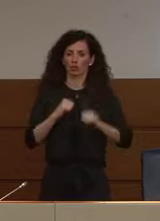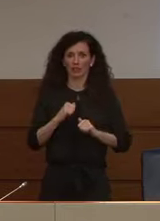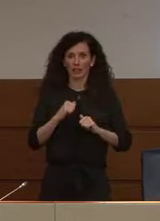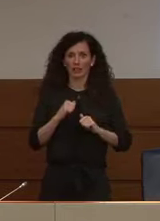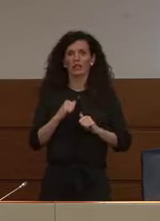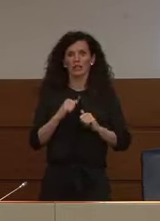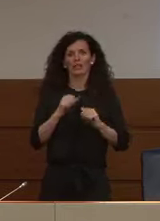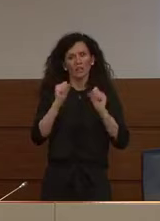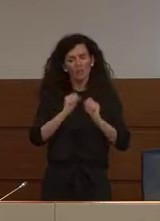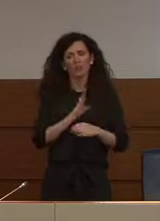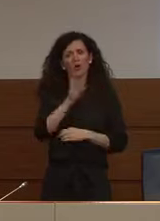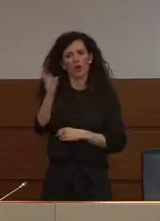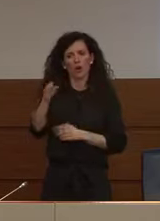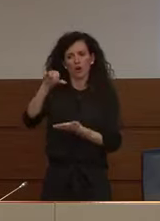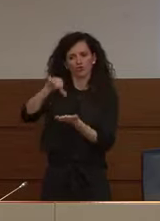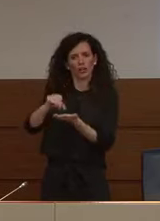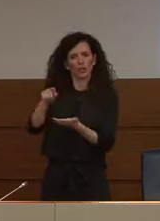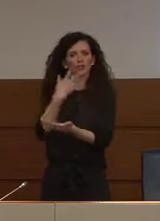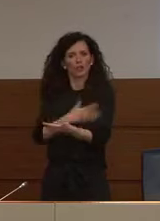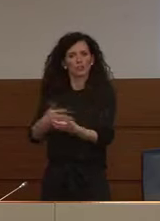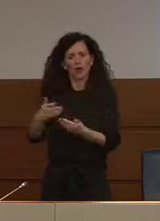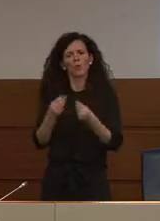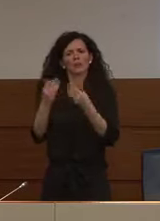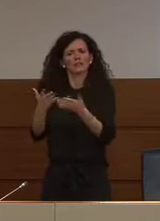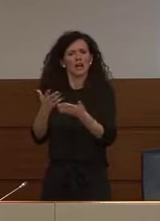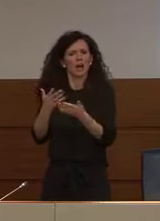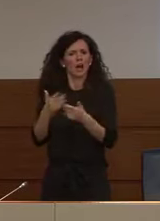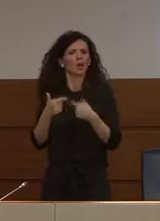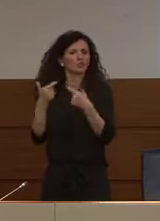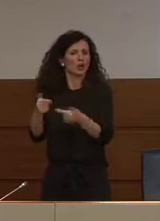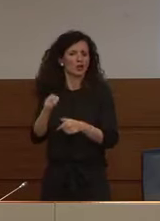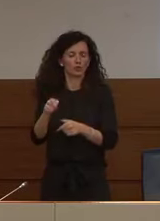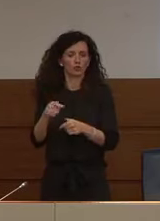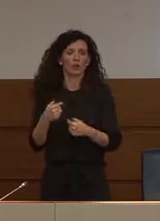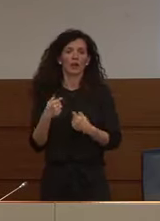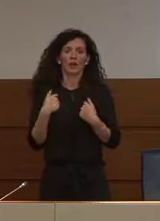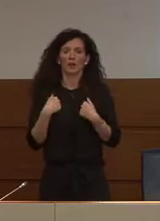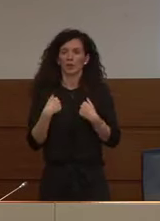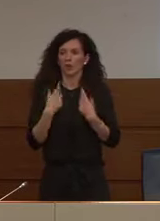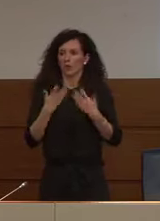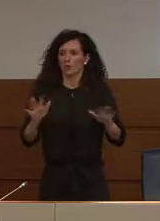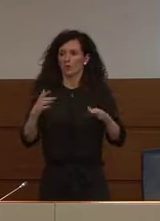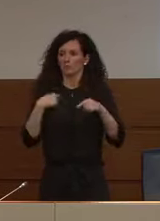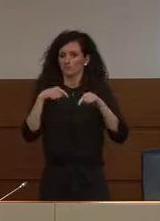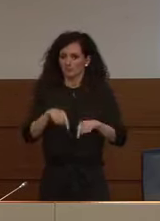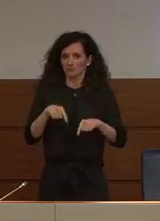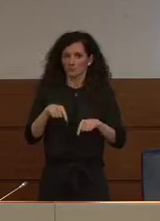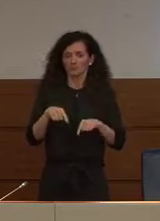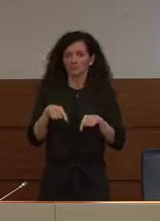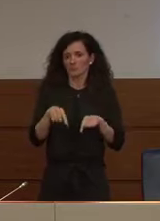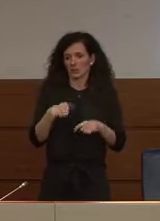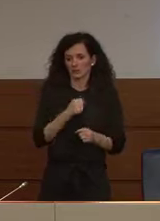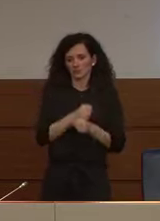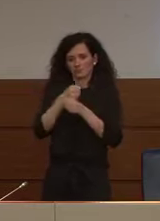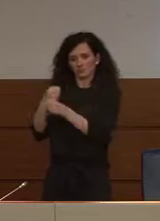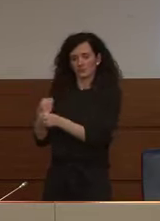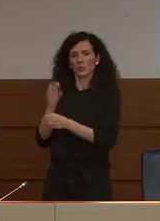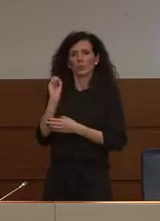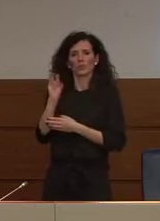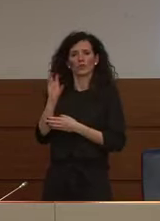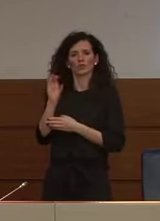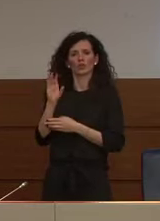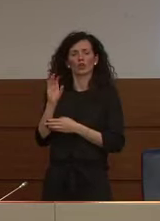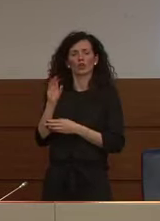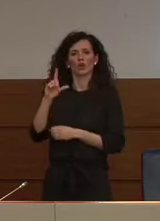dedicate per favorire la donazione del sangue. Io mi fermerei qui, adesso darei anche la parola al professor